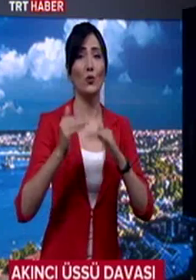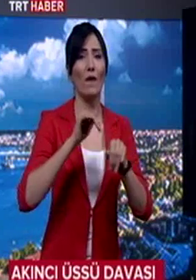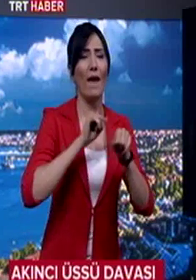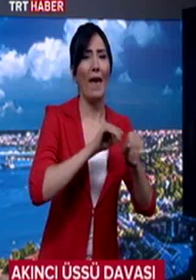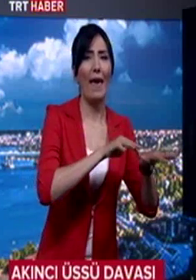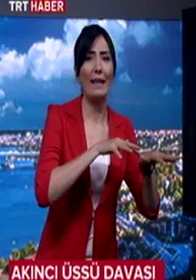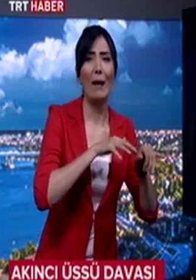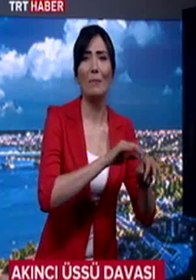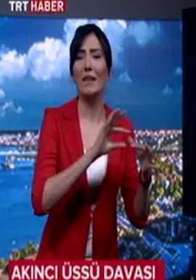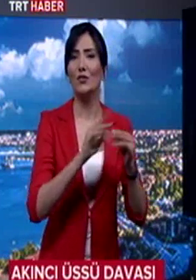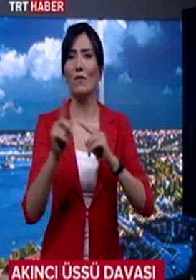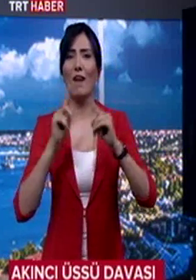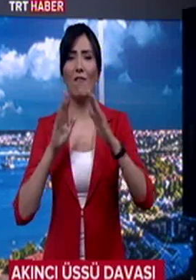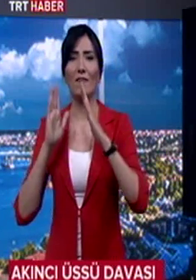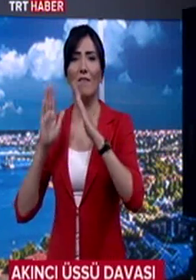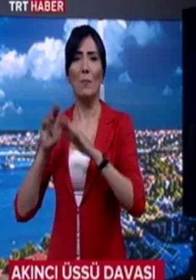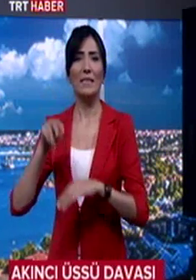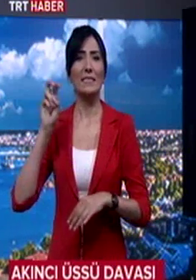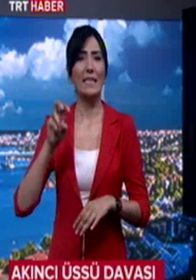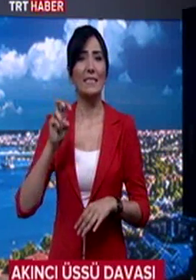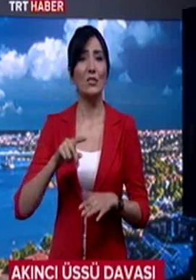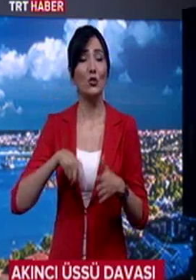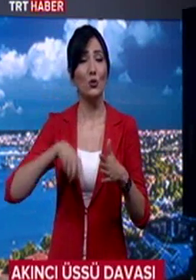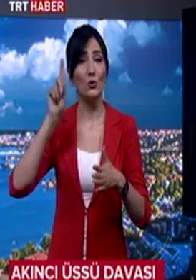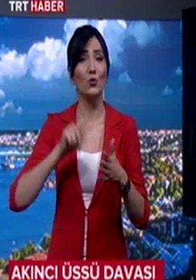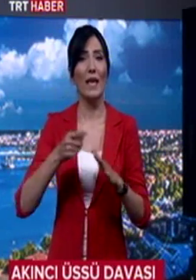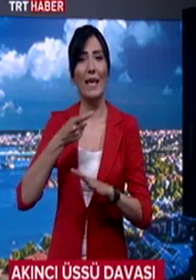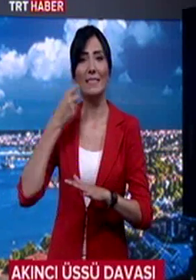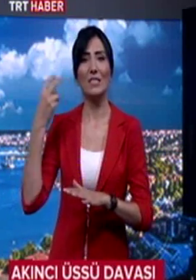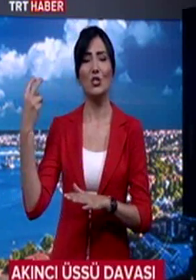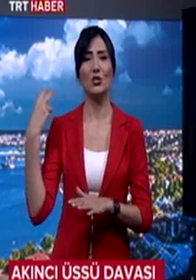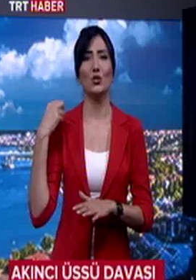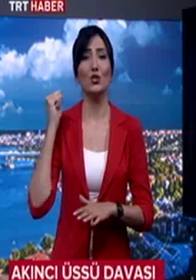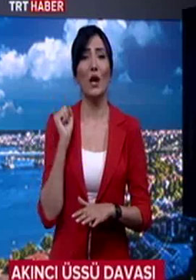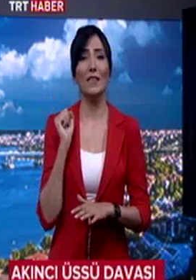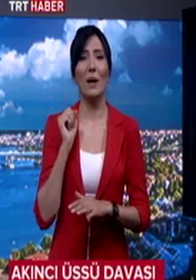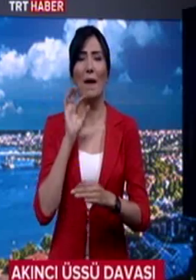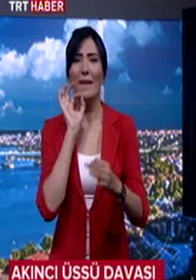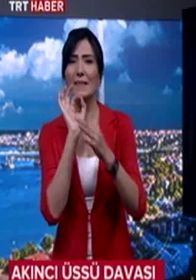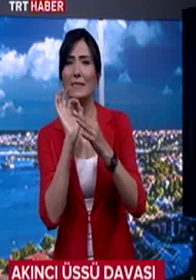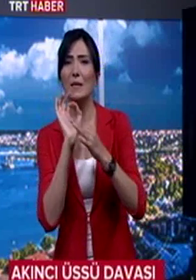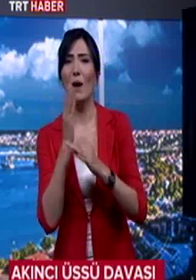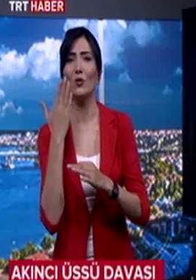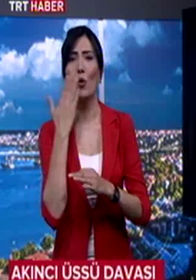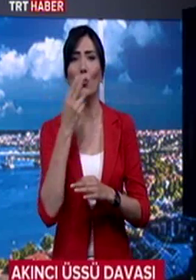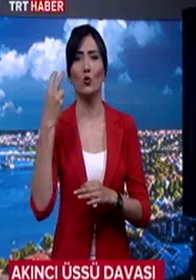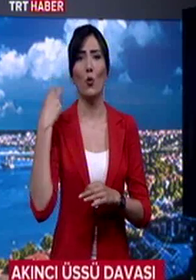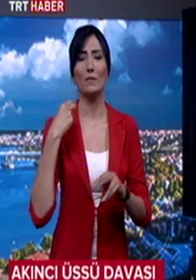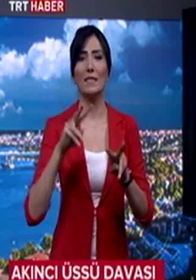ilişkin dava devam ediyor. 8. oturum, eski jandarma istihbarat okul komutanı